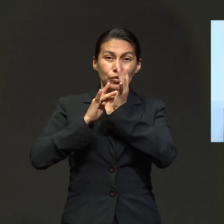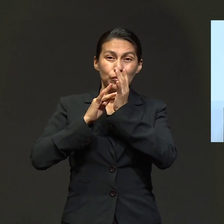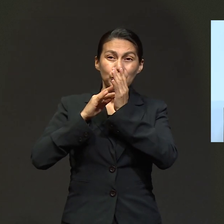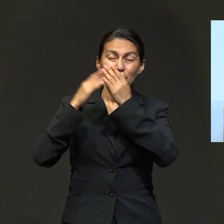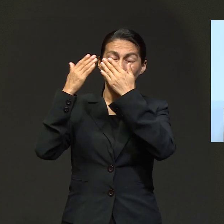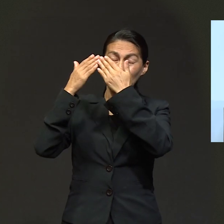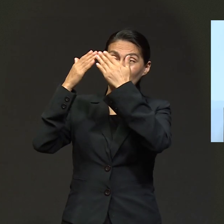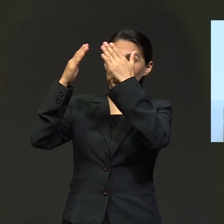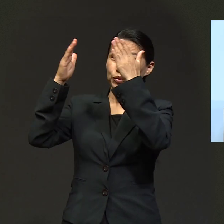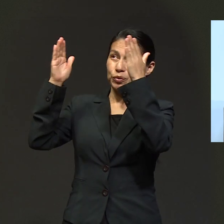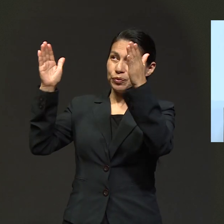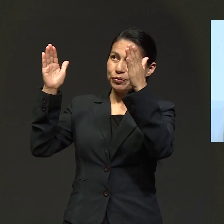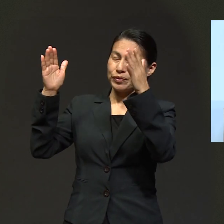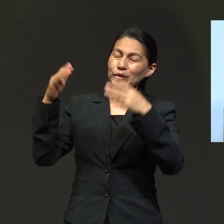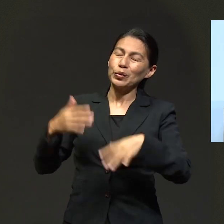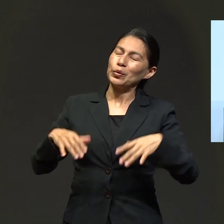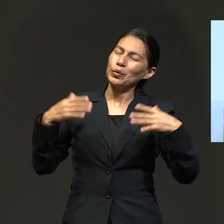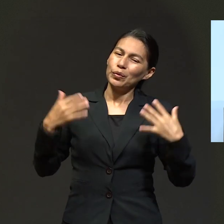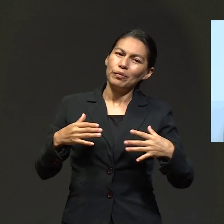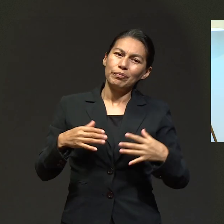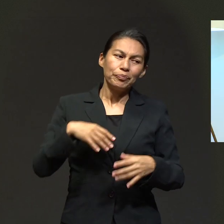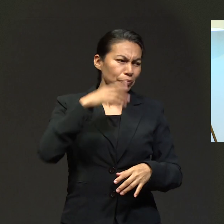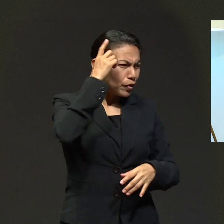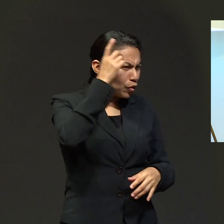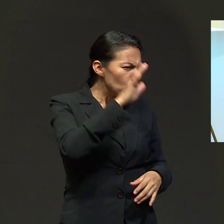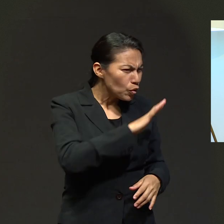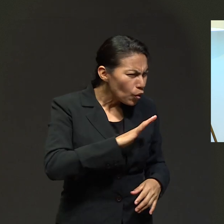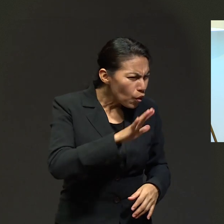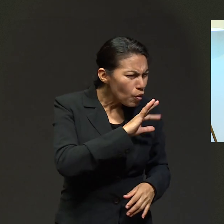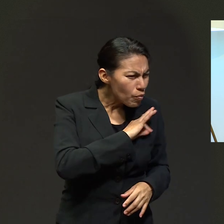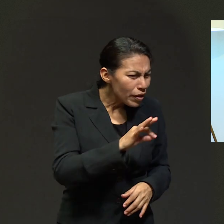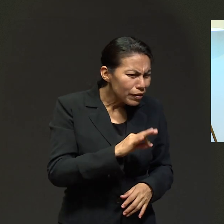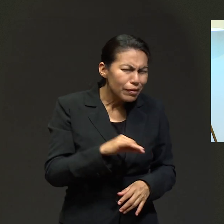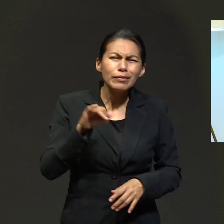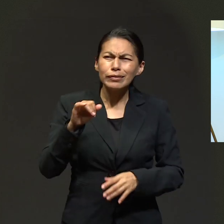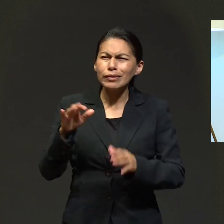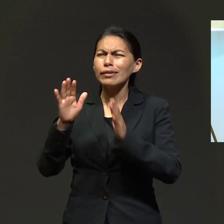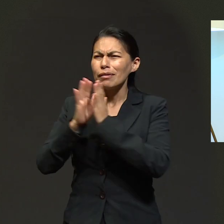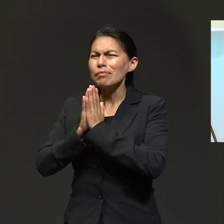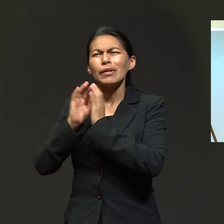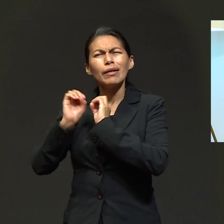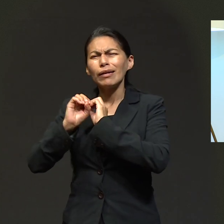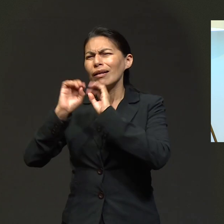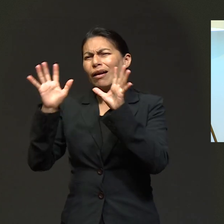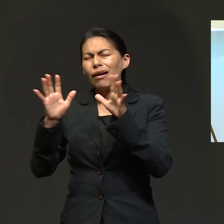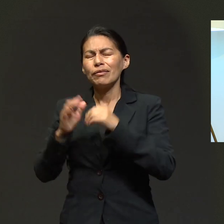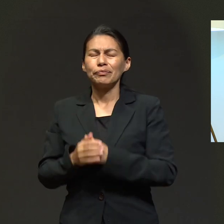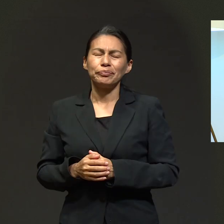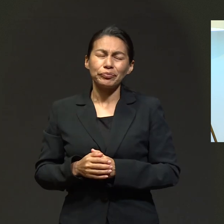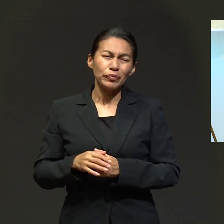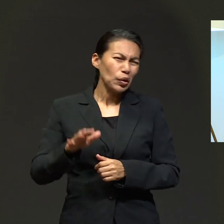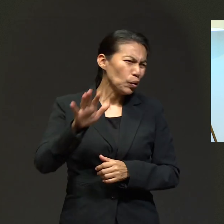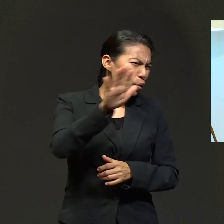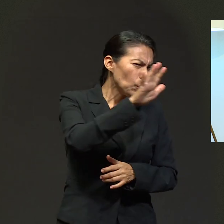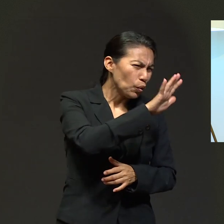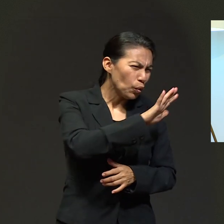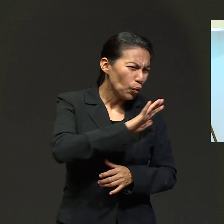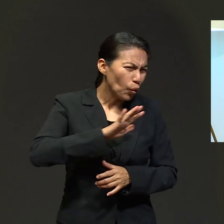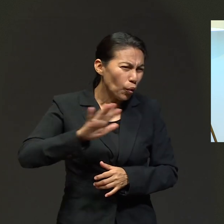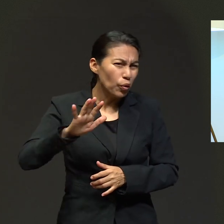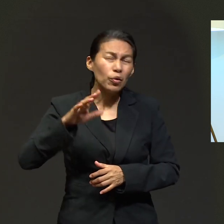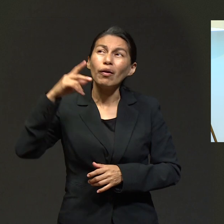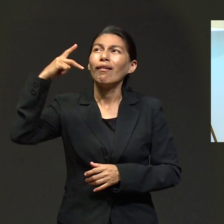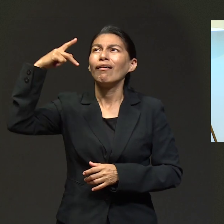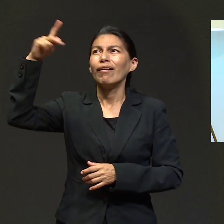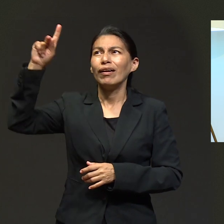nuestro Señor Jesús intercediendo por sus hijos. Para Dios todo es posible. Amén. De Él es el mundo y su plenitud,